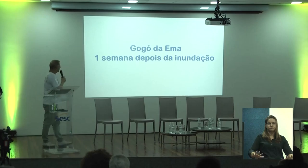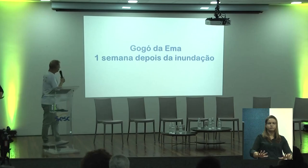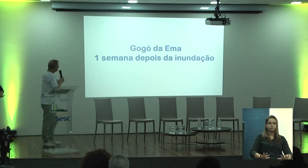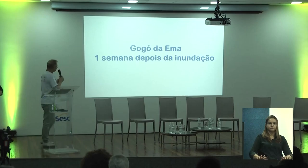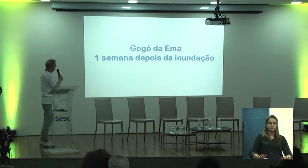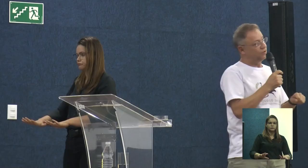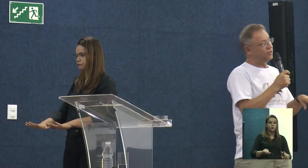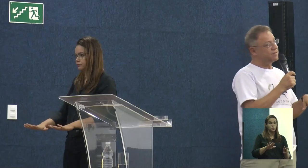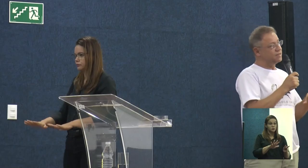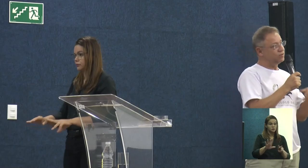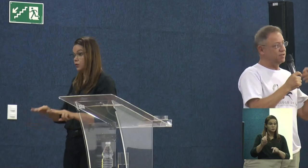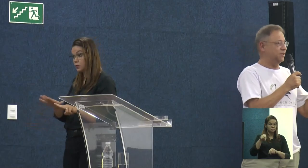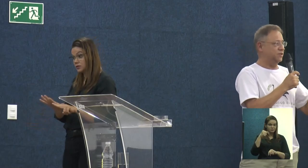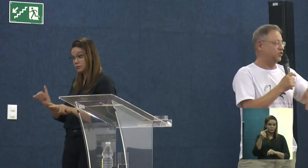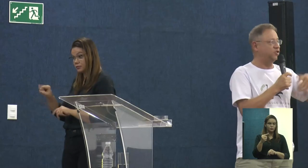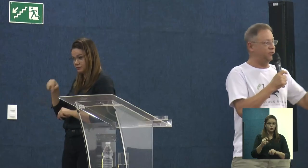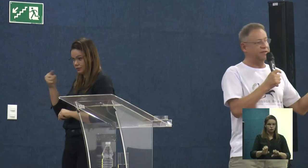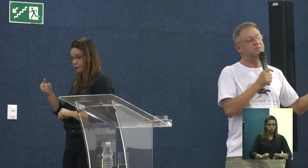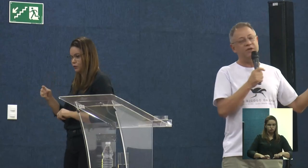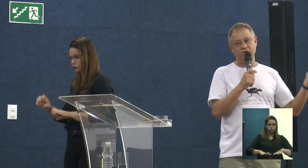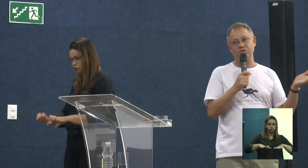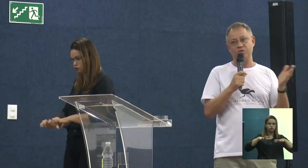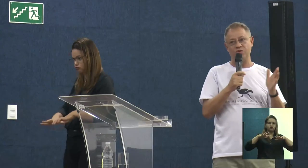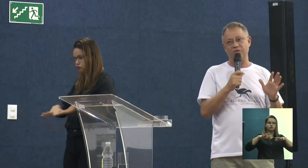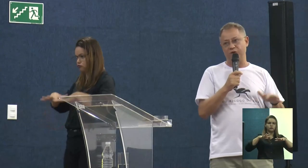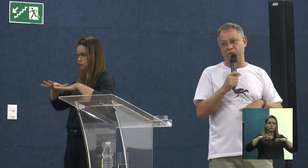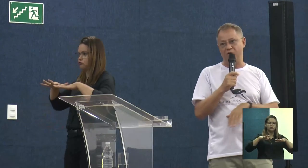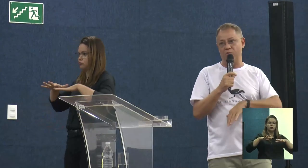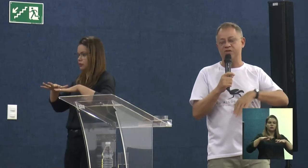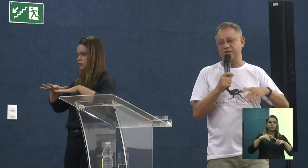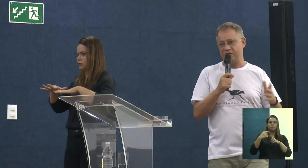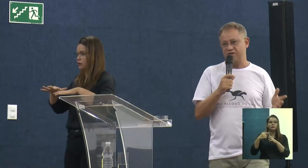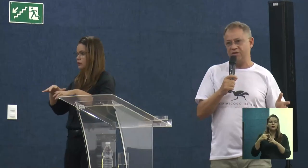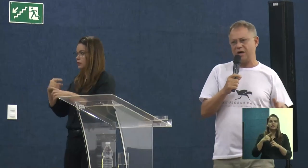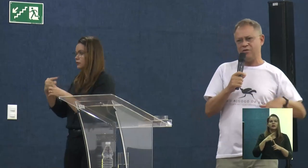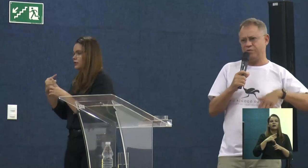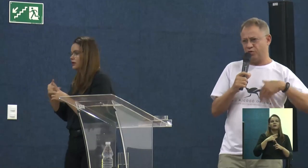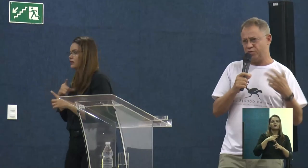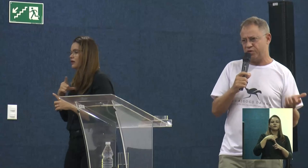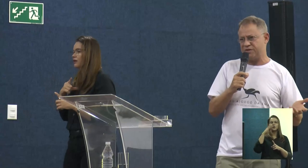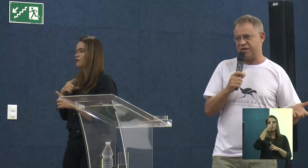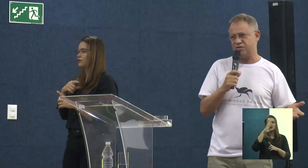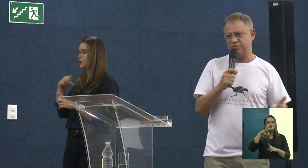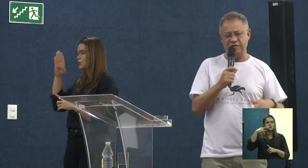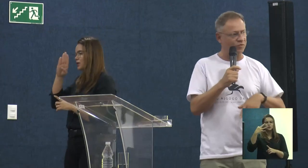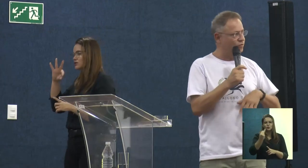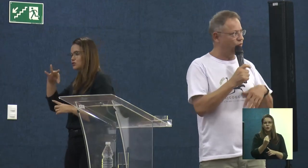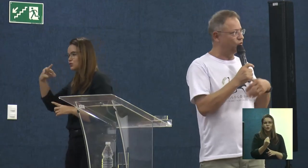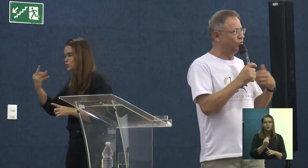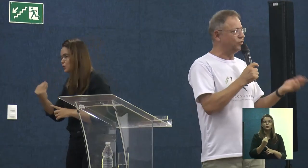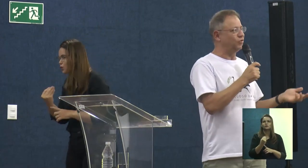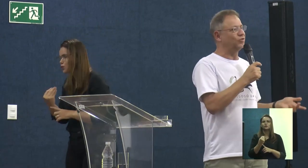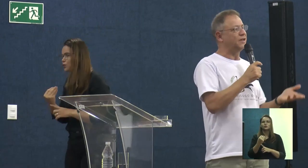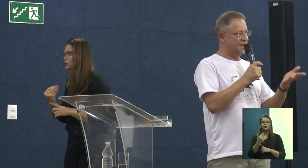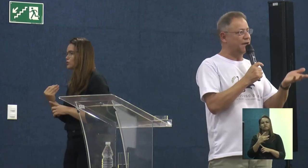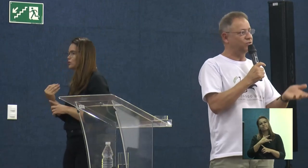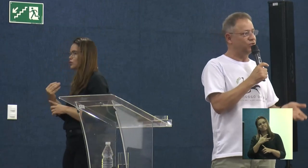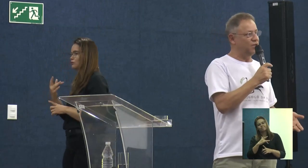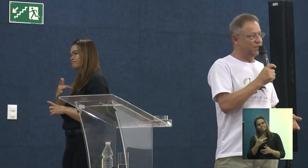Uma semana depois da inundação, quer dizer, a gente, desse período todo, né? Houve uma comoção nacional, houve muito processo, muito